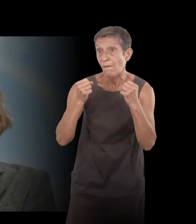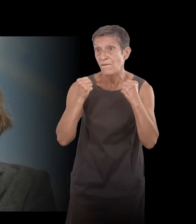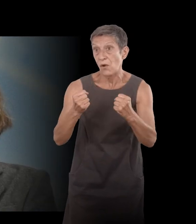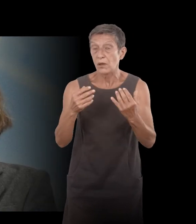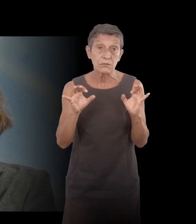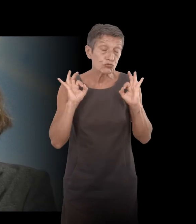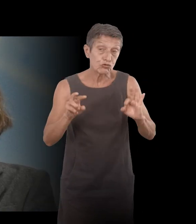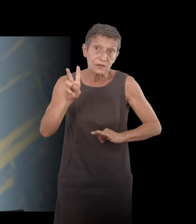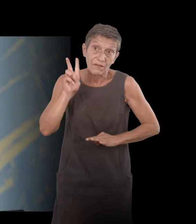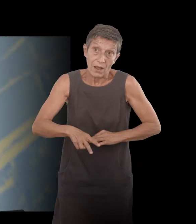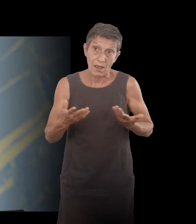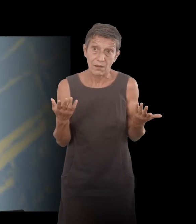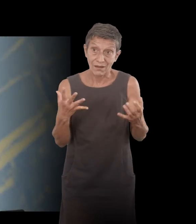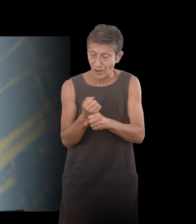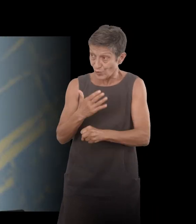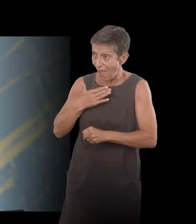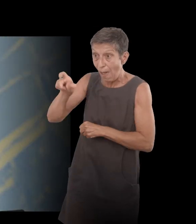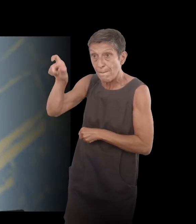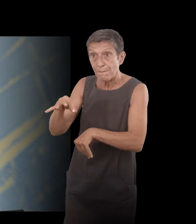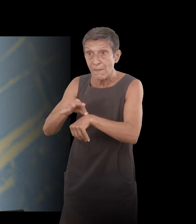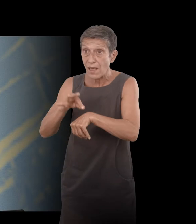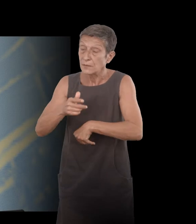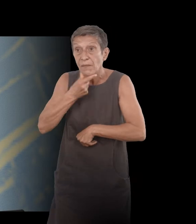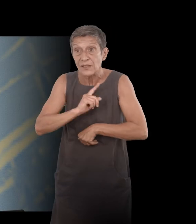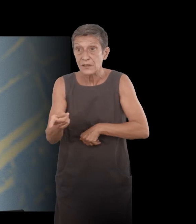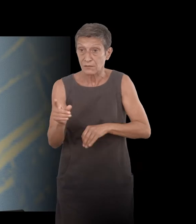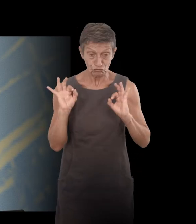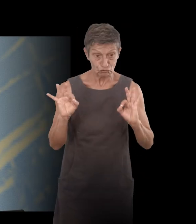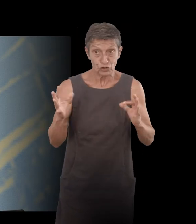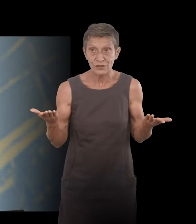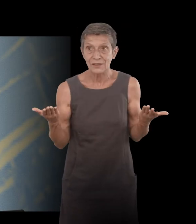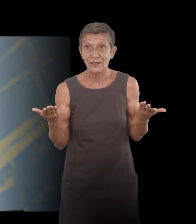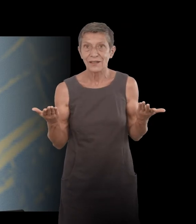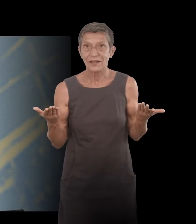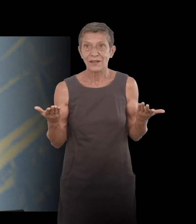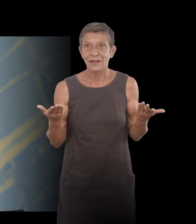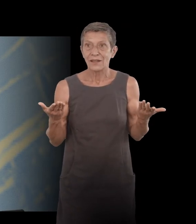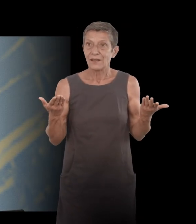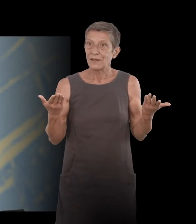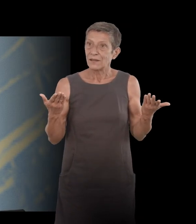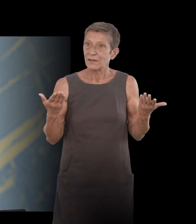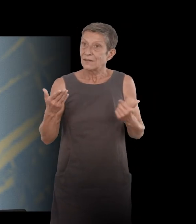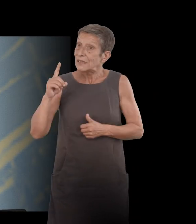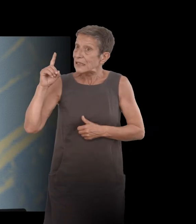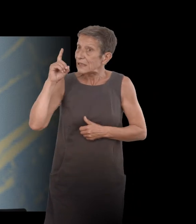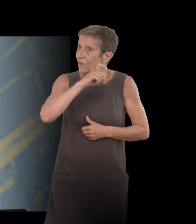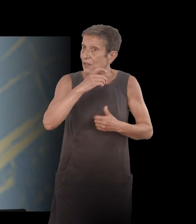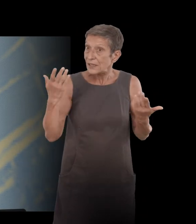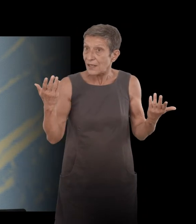C'est effectivement très compliqué d'être, je ne pas si on peut dire comme ça, mais à la hauteur de la personne qu'on aimerait être